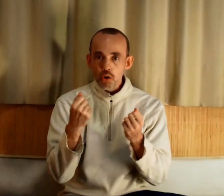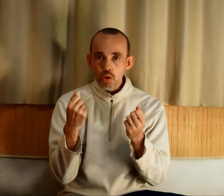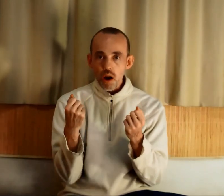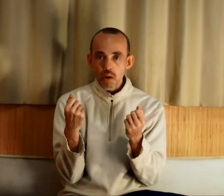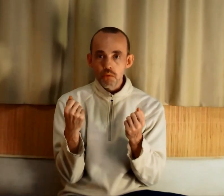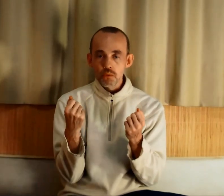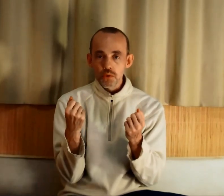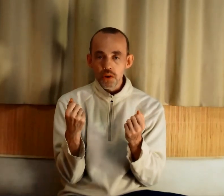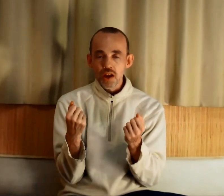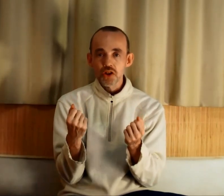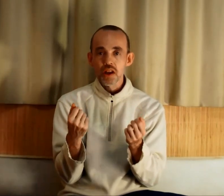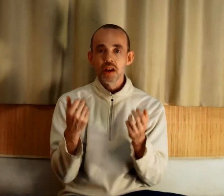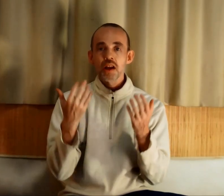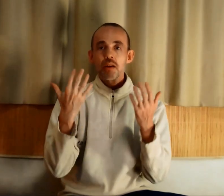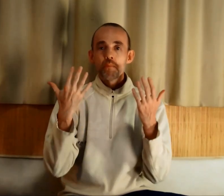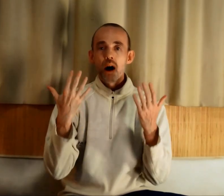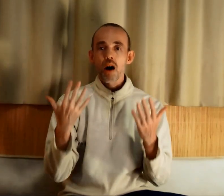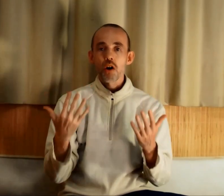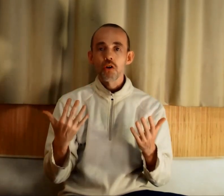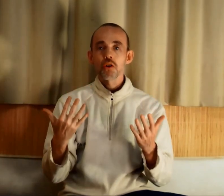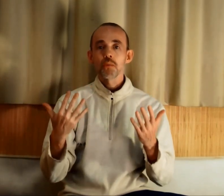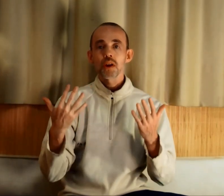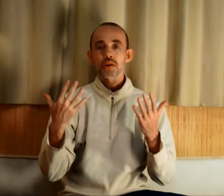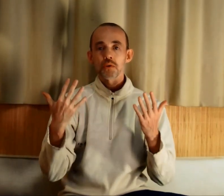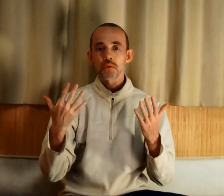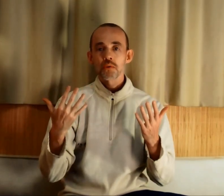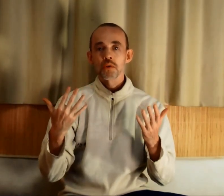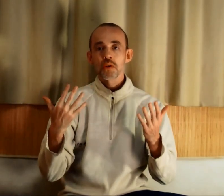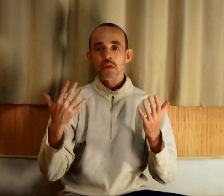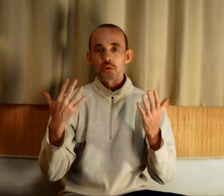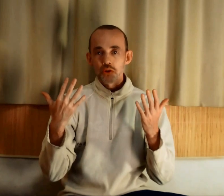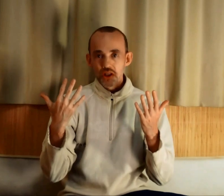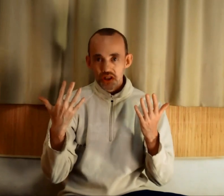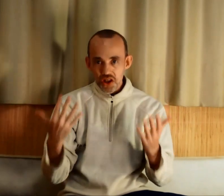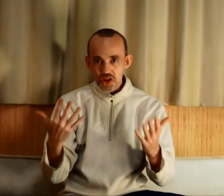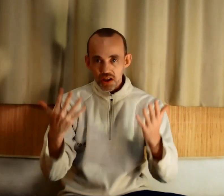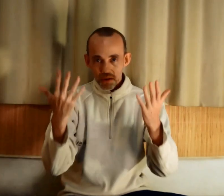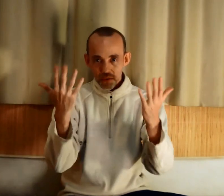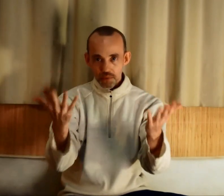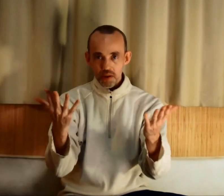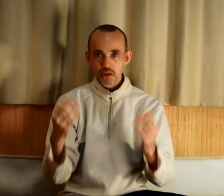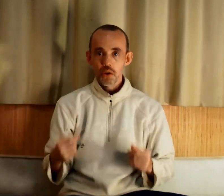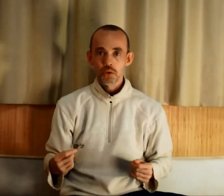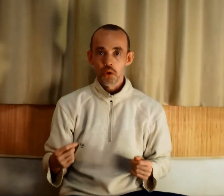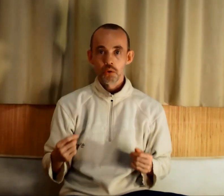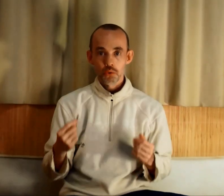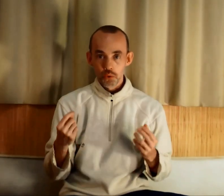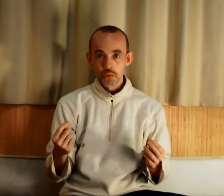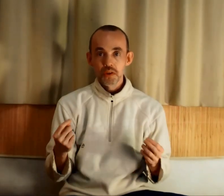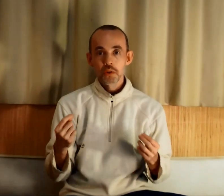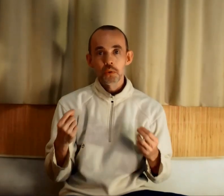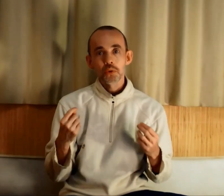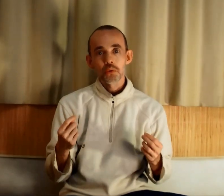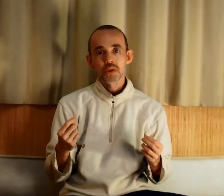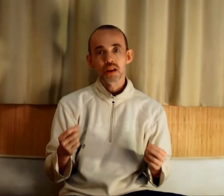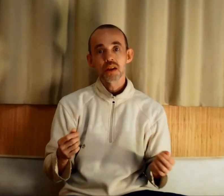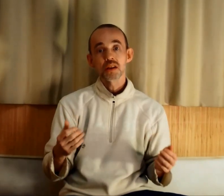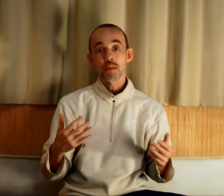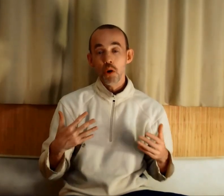encore à vous engager, ma recommandation, que j'ai déjà faite d'ailleurs dans d'autres vidéos, dans d'autres articles, c d